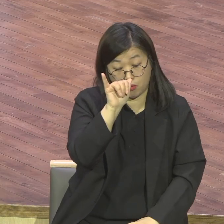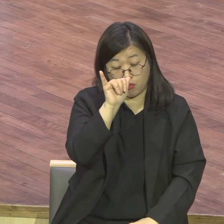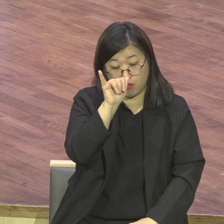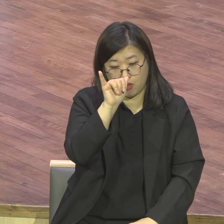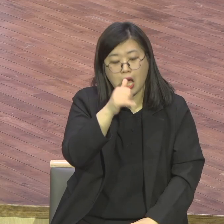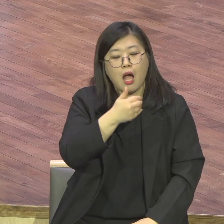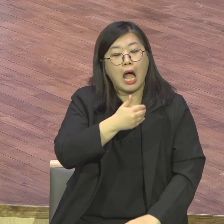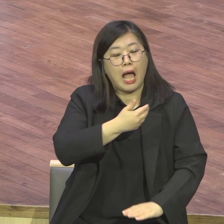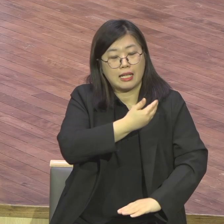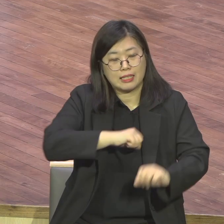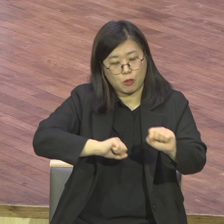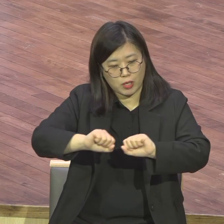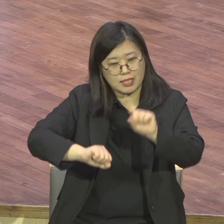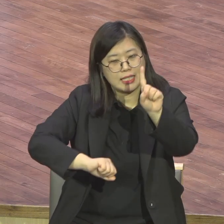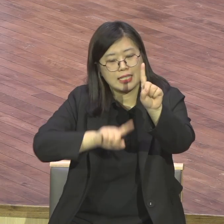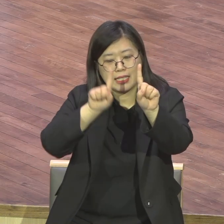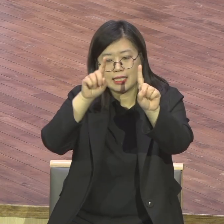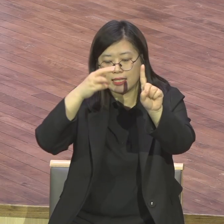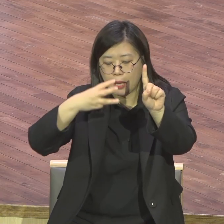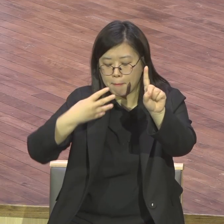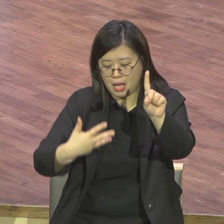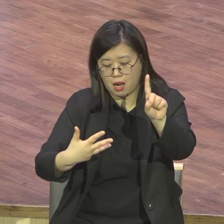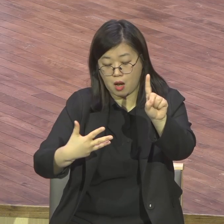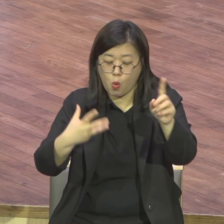완전 충분 모든 것